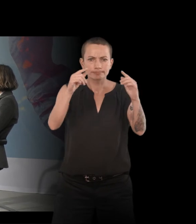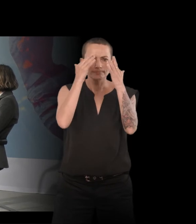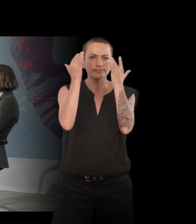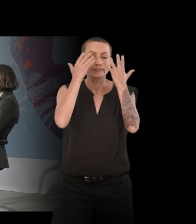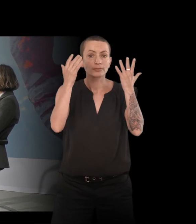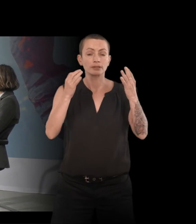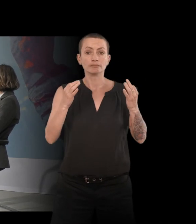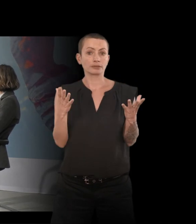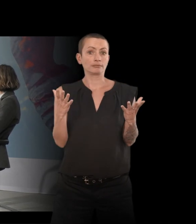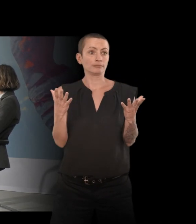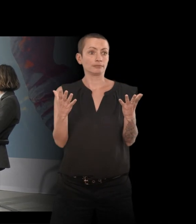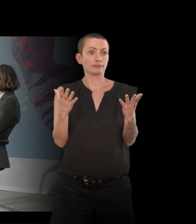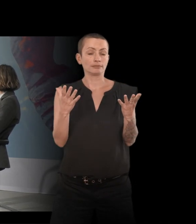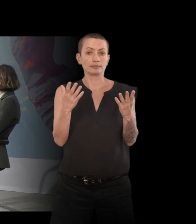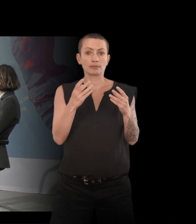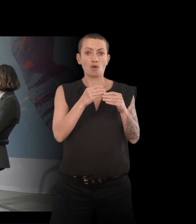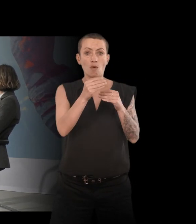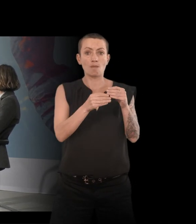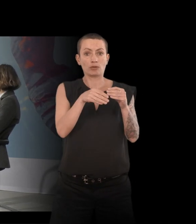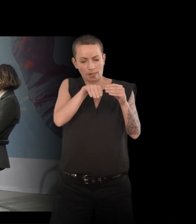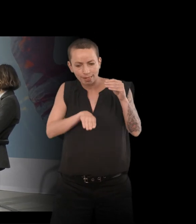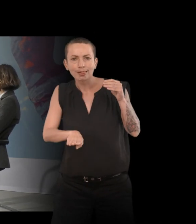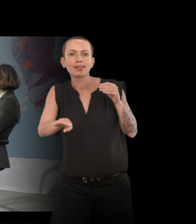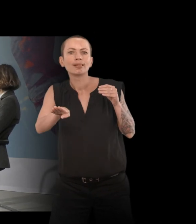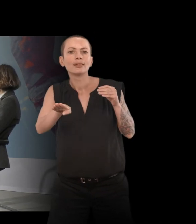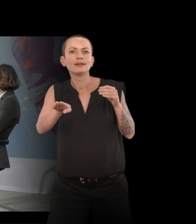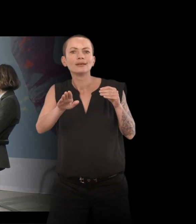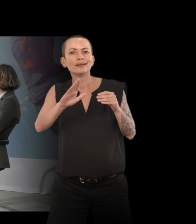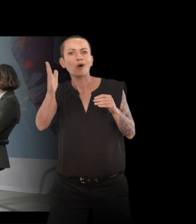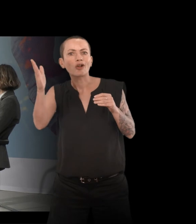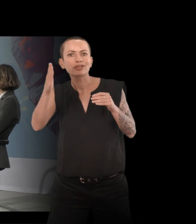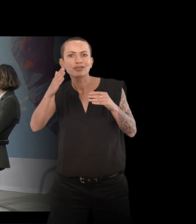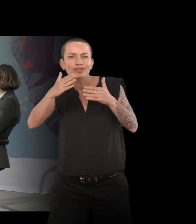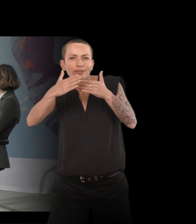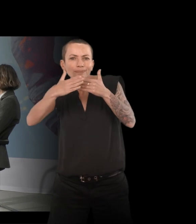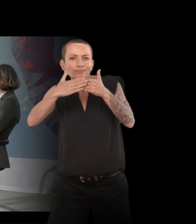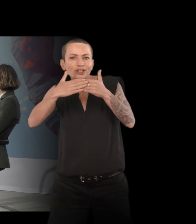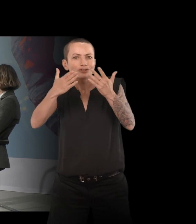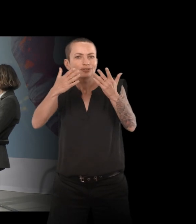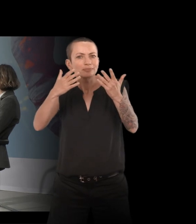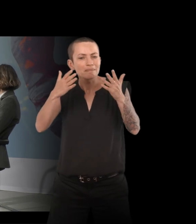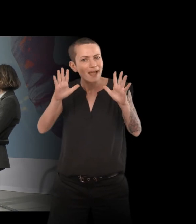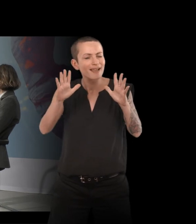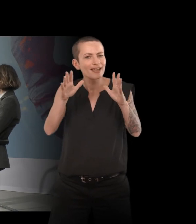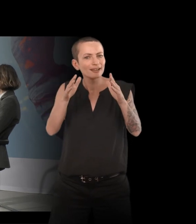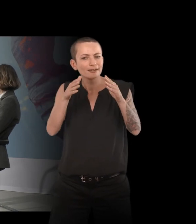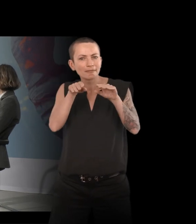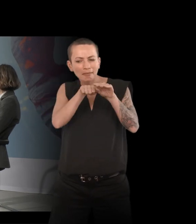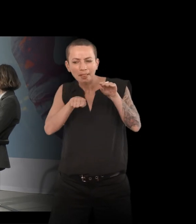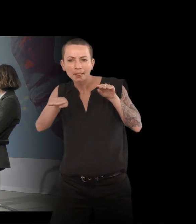comme presque un sous-monde qui est à fleur de terre, j'ai envie de dire, mais que... Et une fois qu'on y pénètre, on se